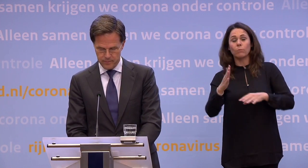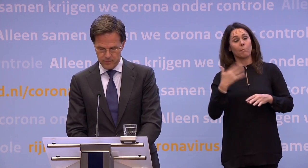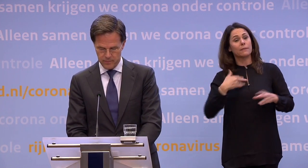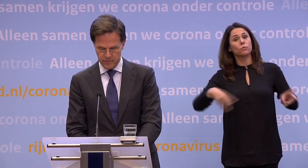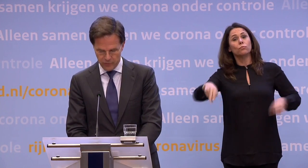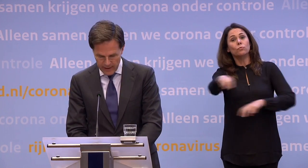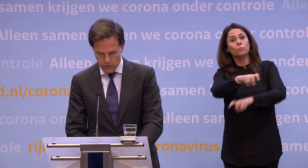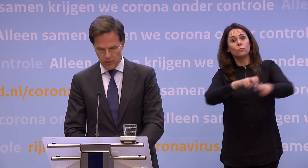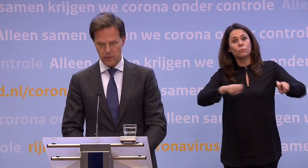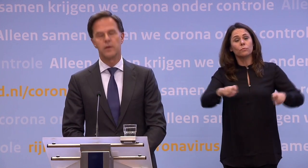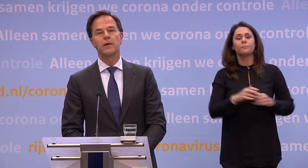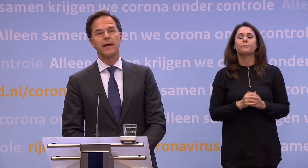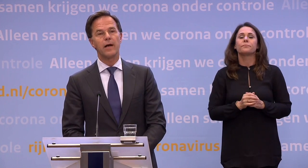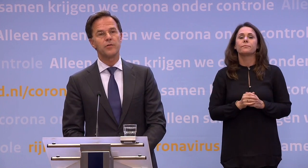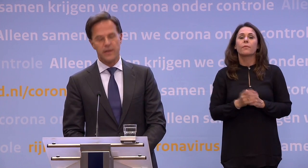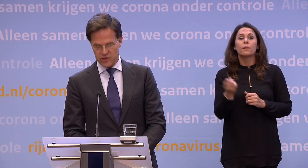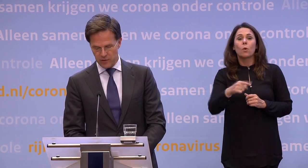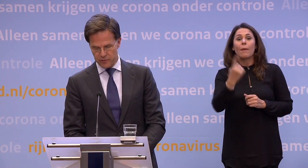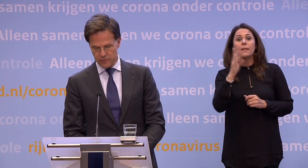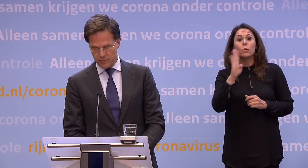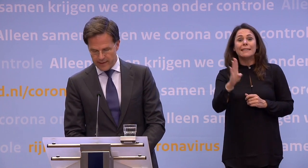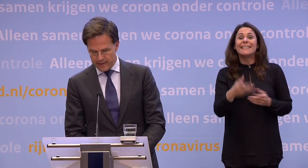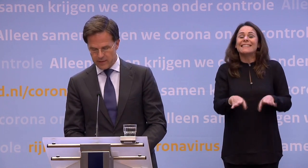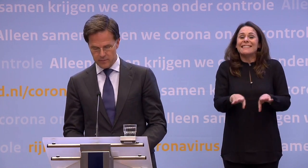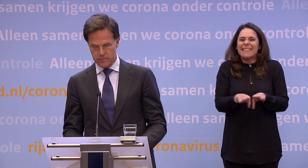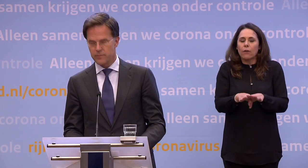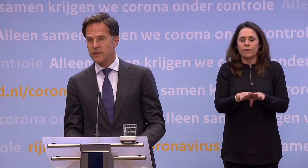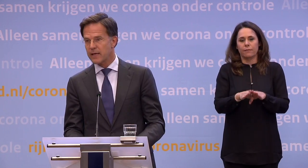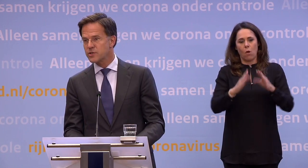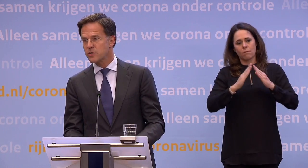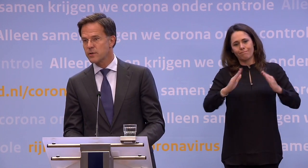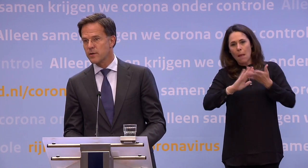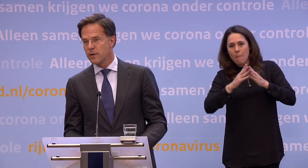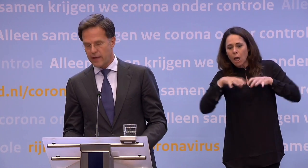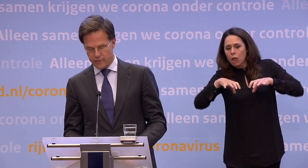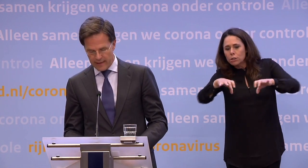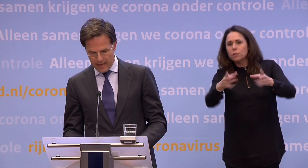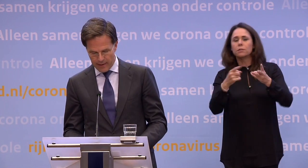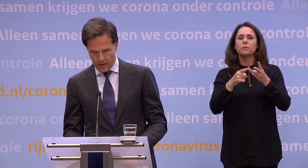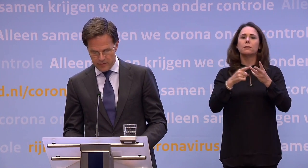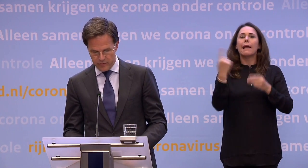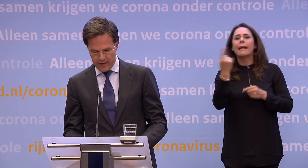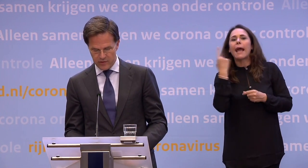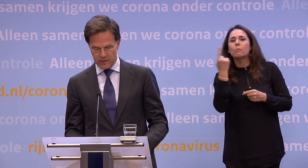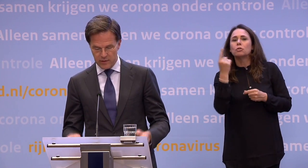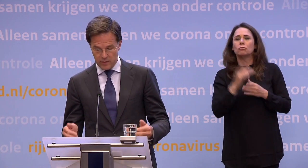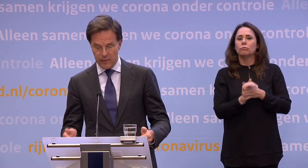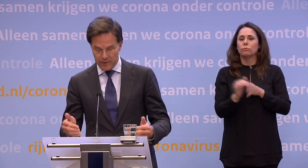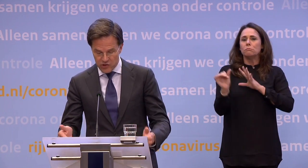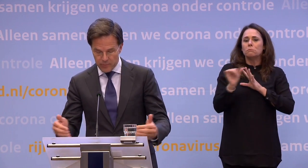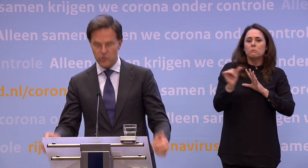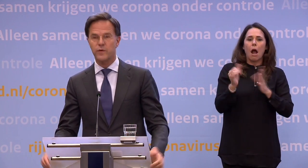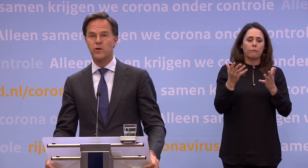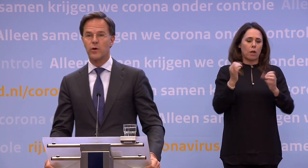Vanaf 1 juli geldt hetzelfde voor braderieën, kermissen en vergelijkbare activiteiten... ...die